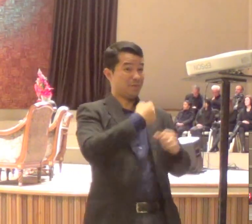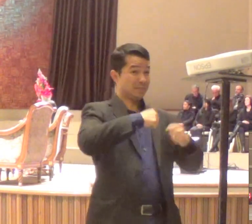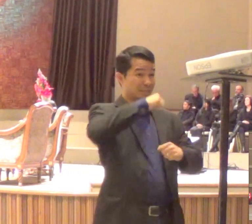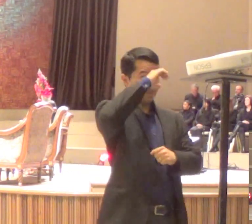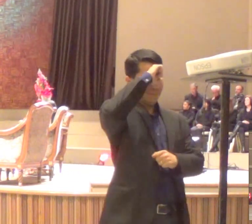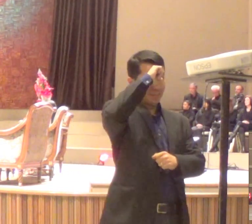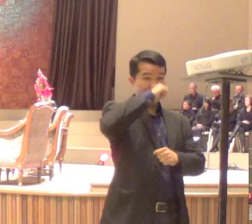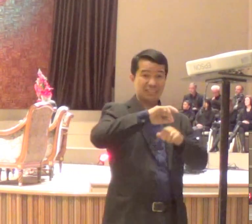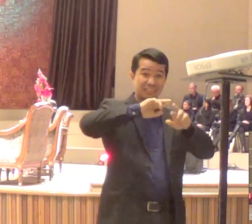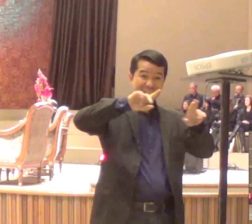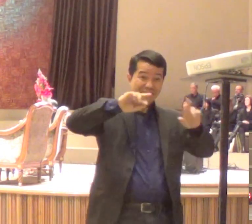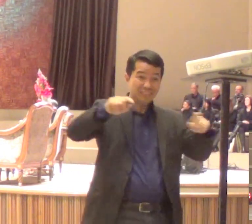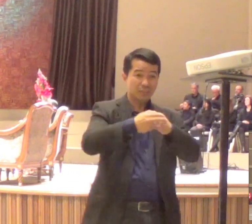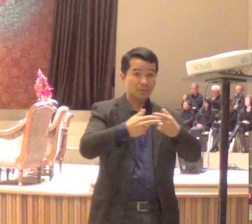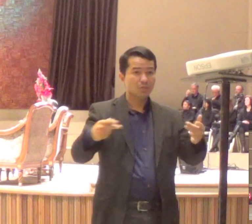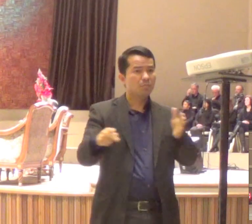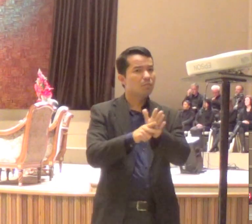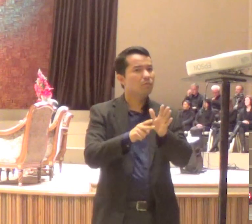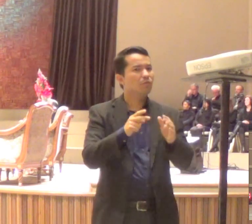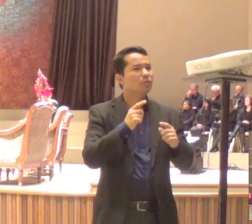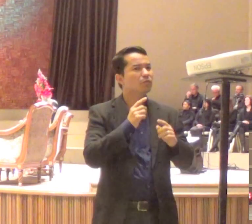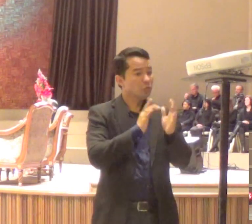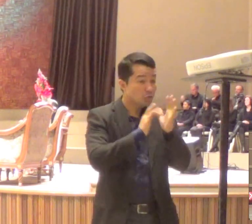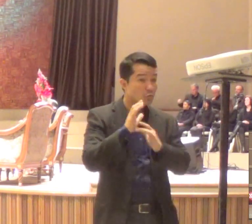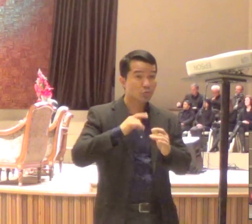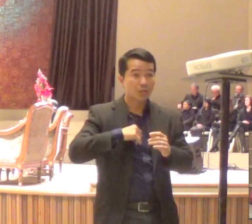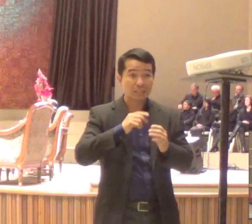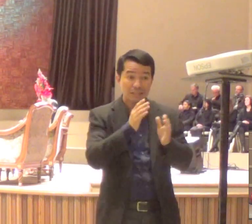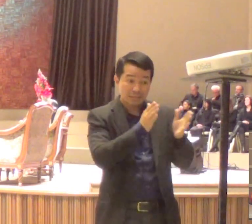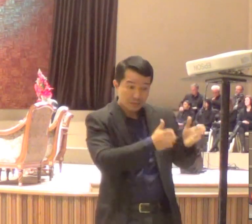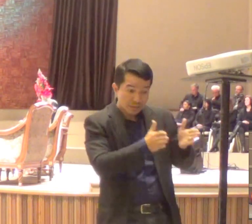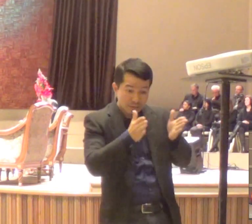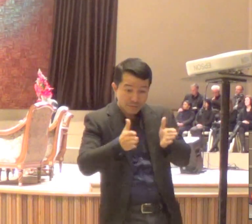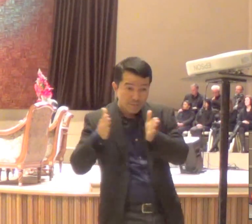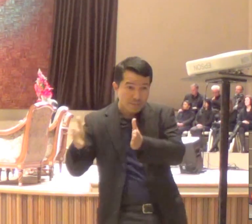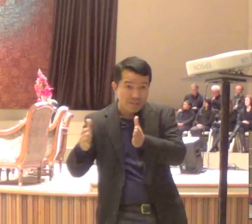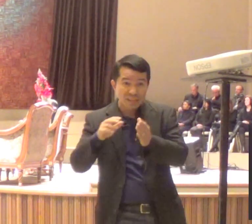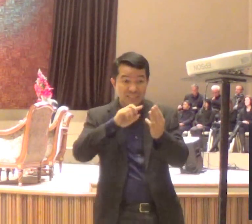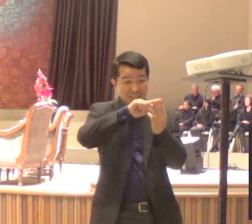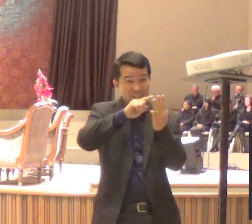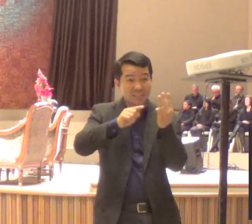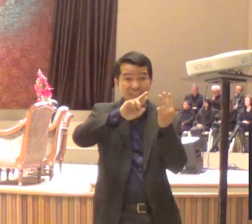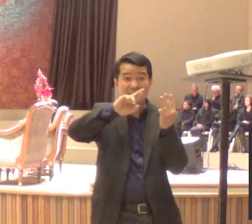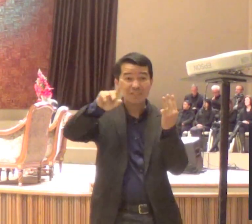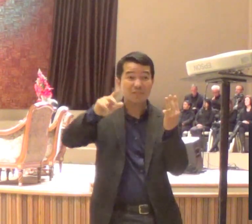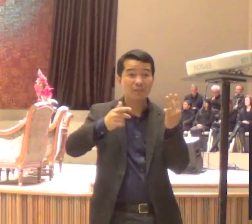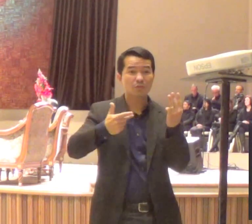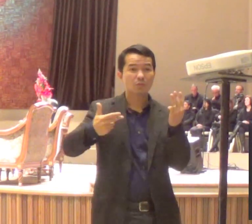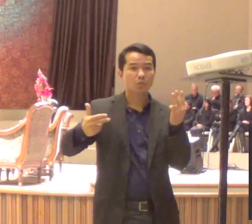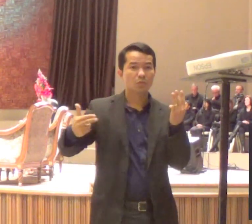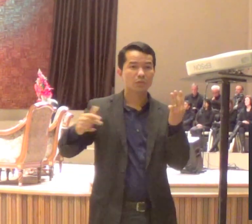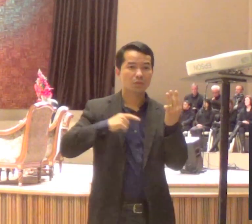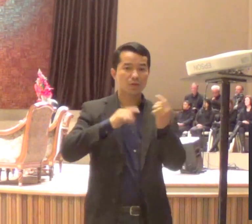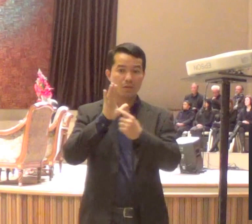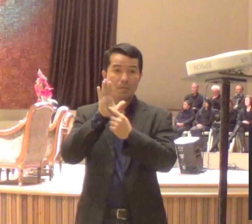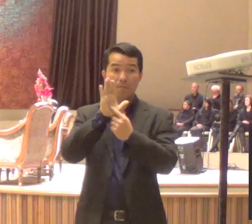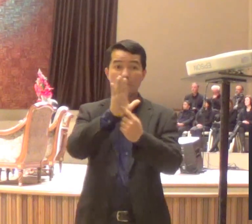acontecendo naquele instante, naquela celebração, para revelar o coração das pessoas.